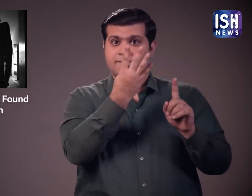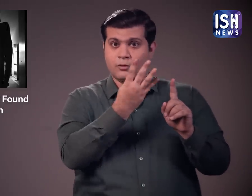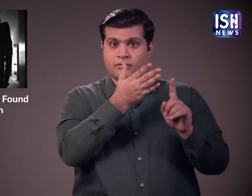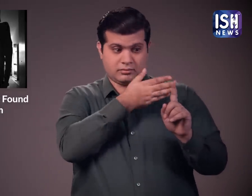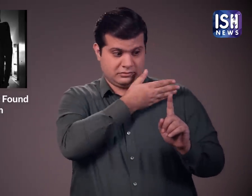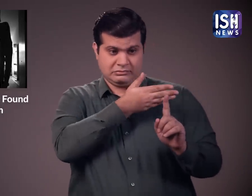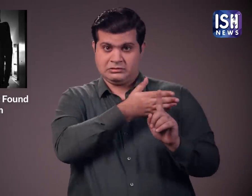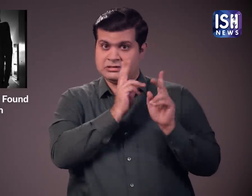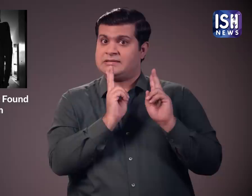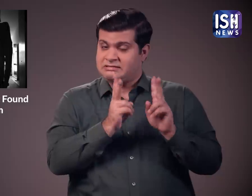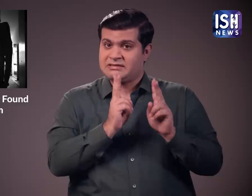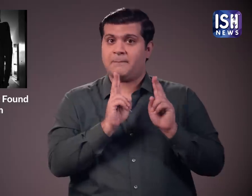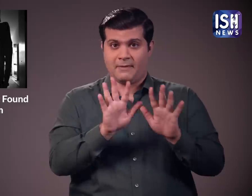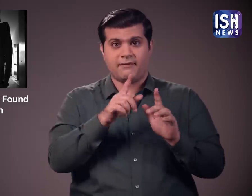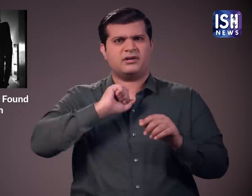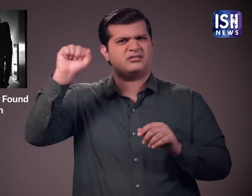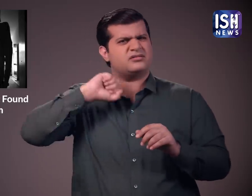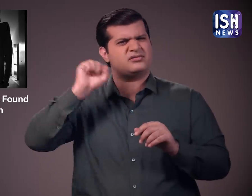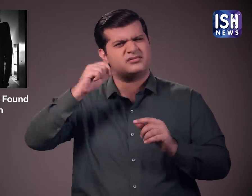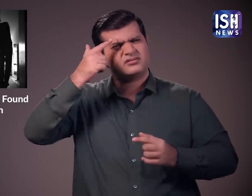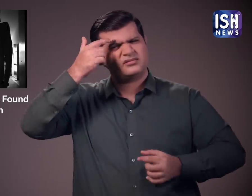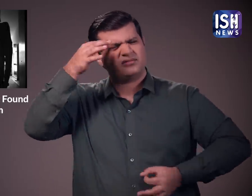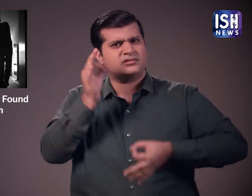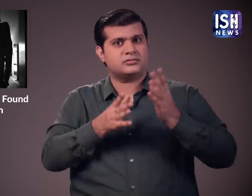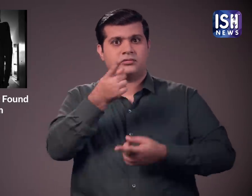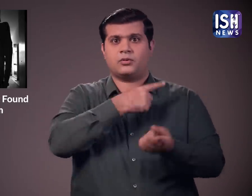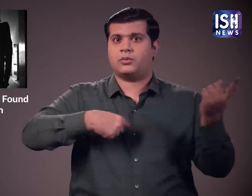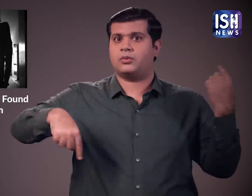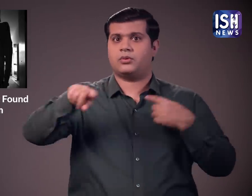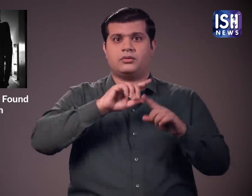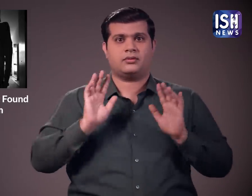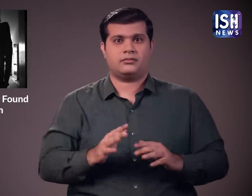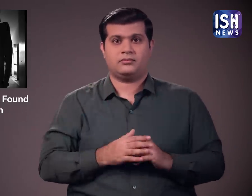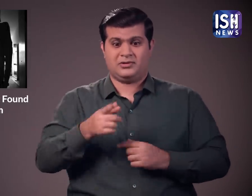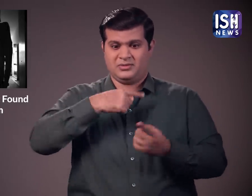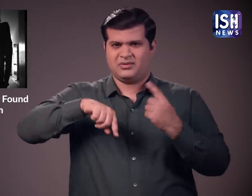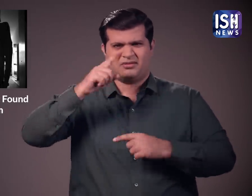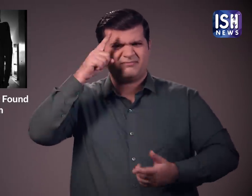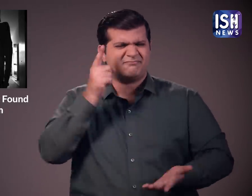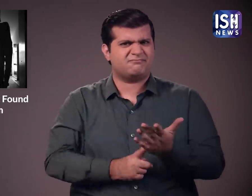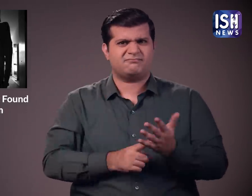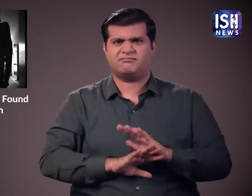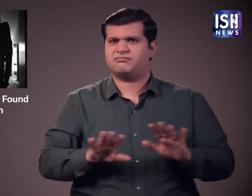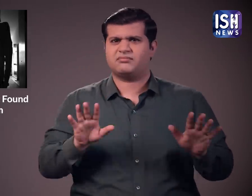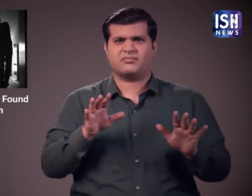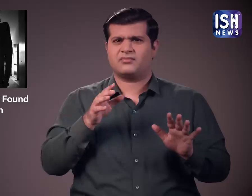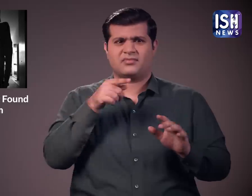लिया। प्रदर्शनकारियों ने दावा किया कि अंजली को